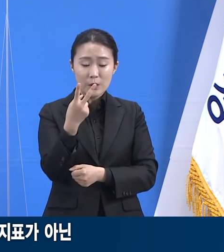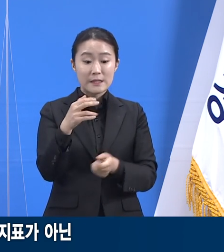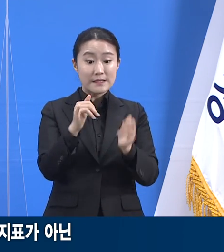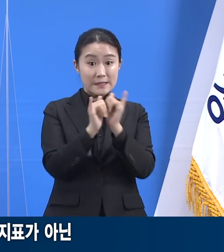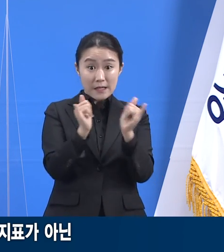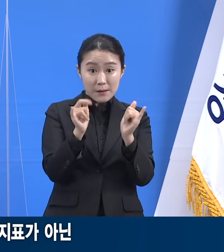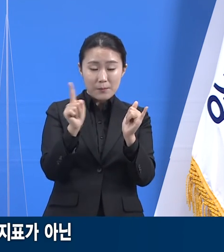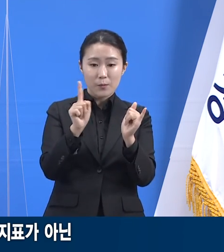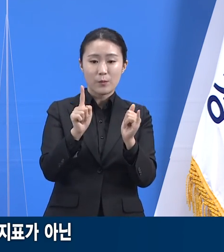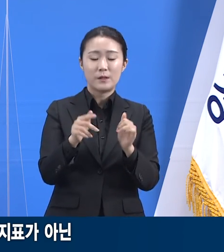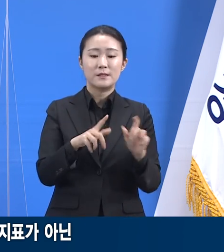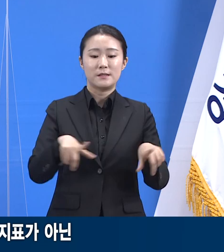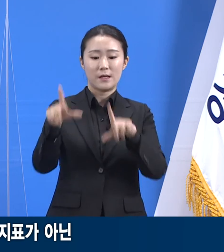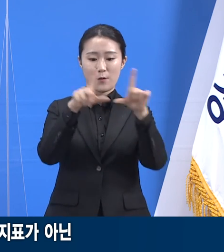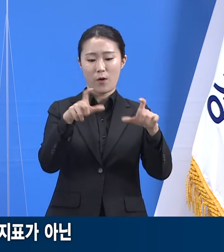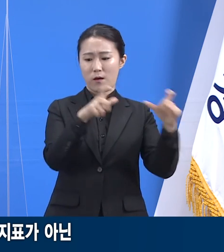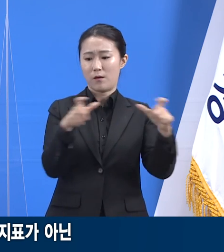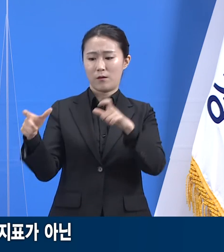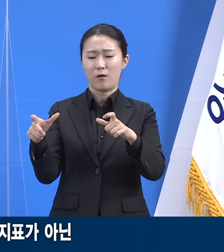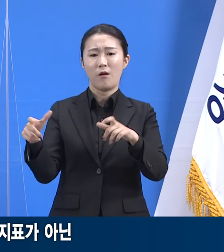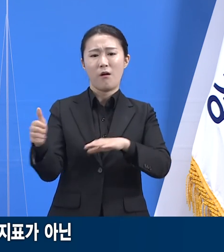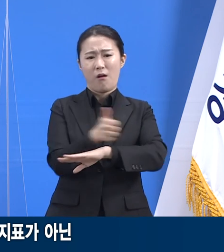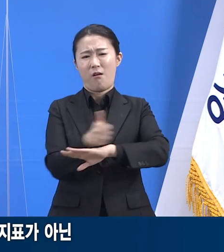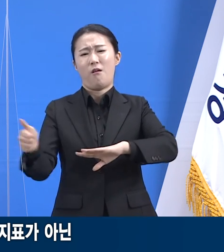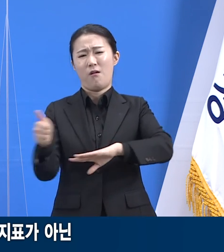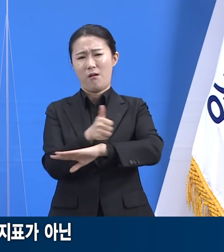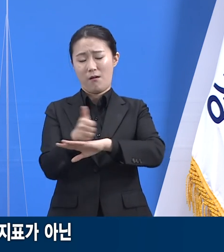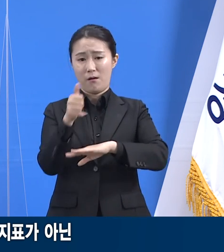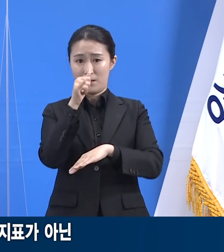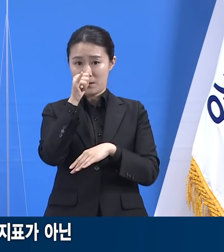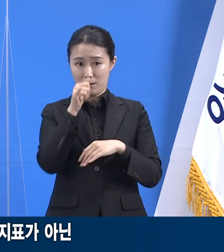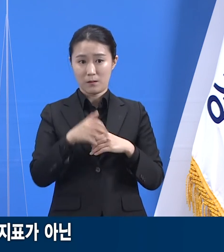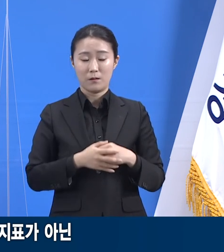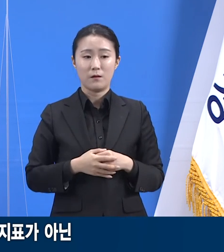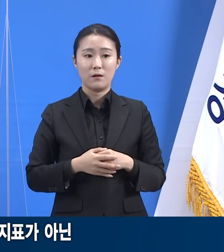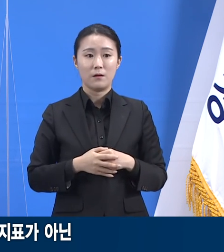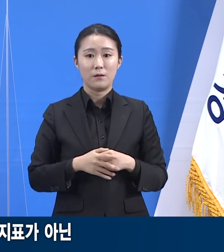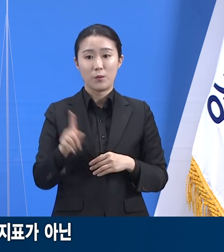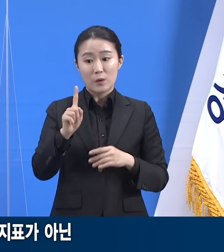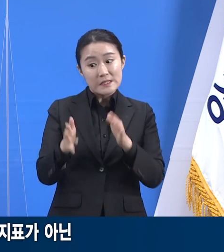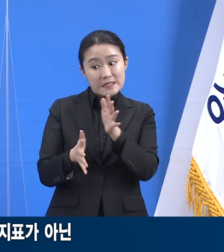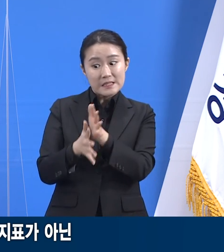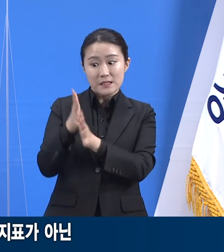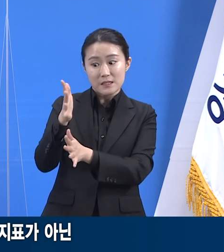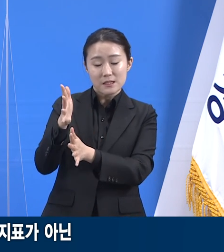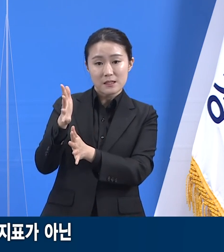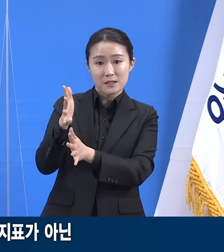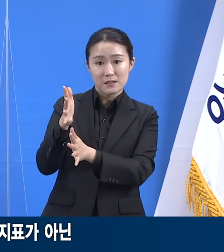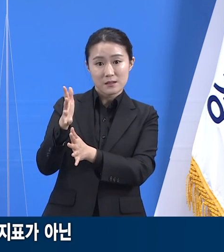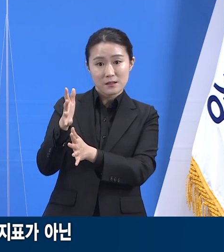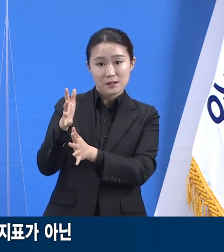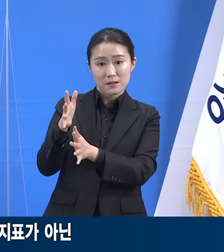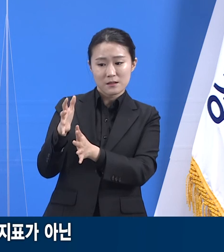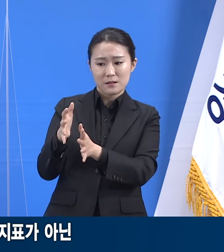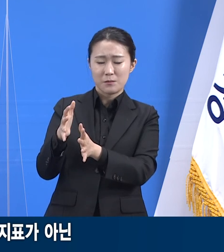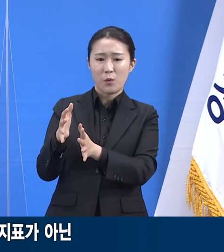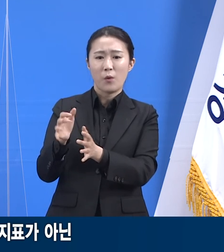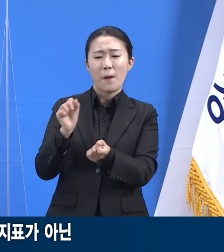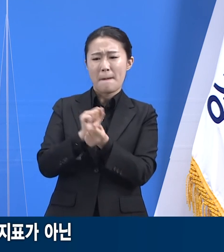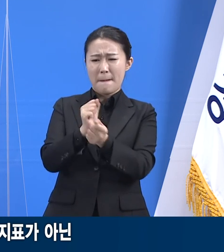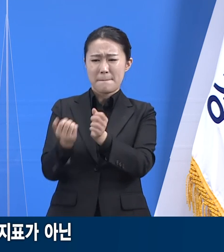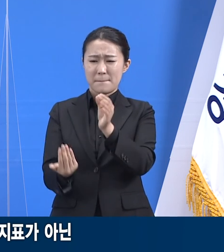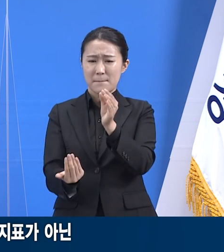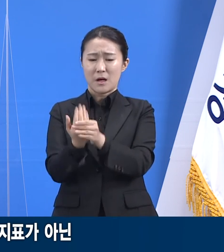어떤 형태의 집단 감염이 어느 시군에서 증가하고 있다면 인접 시군에 유사한